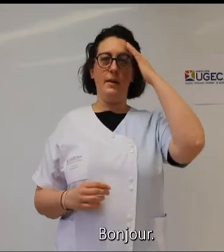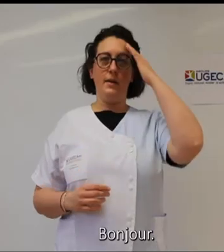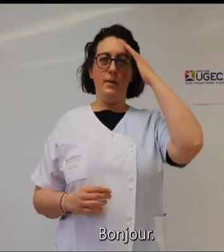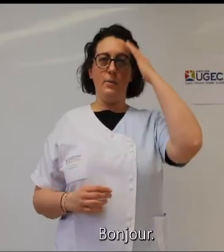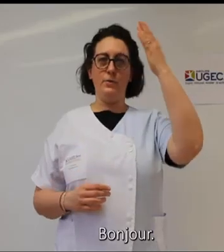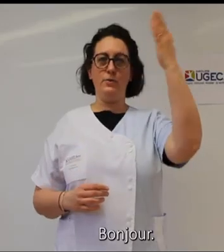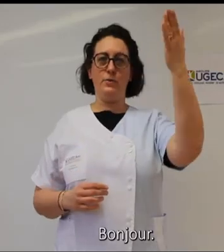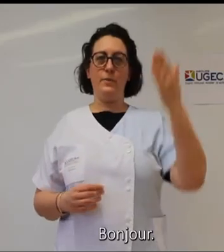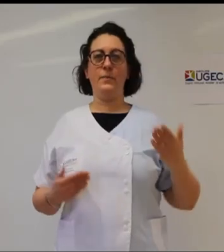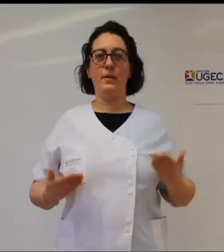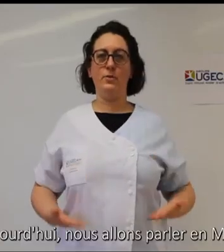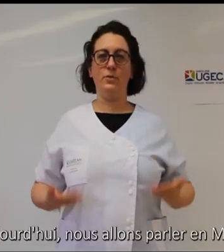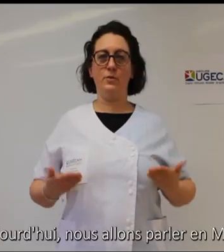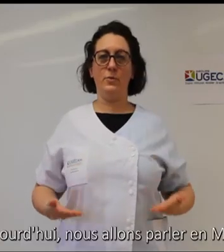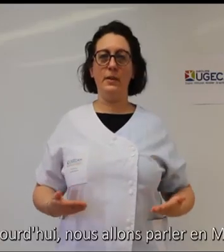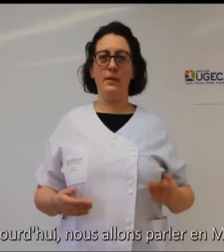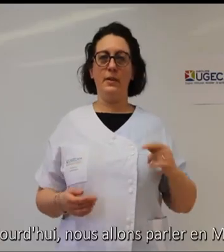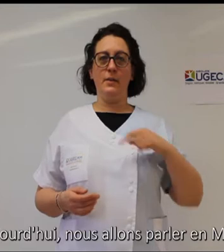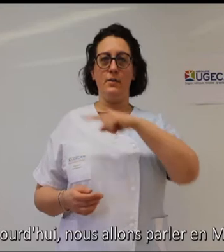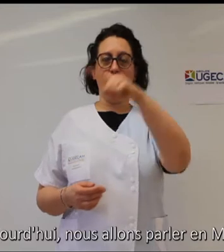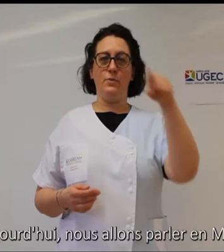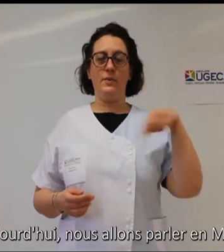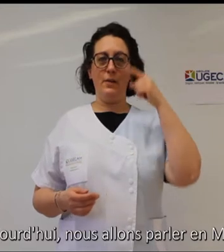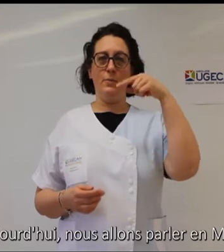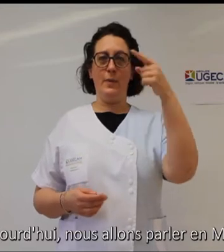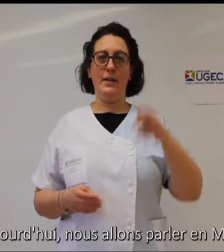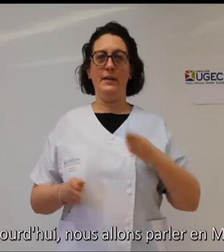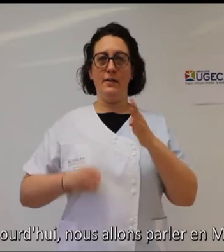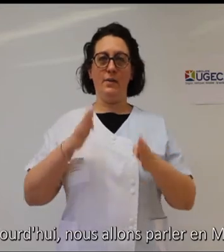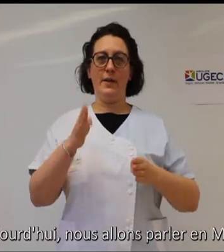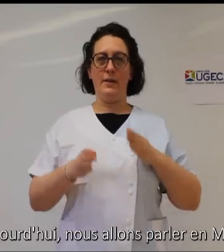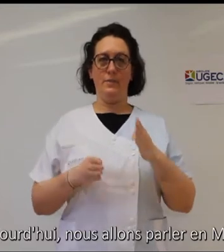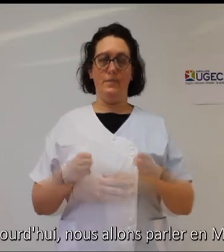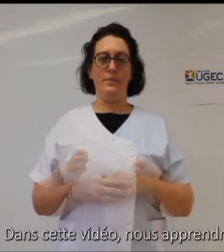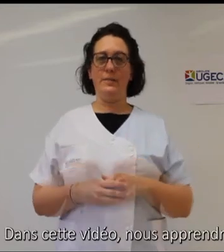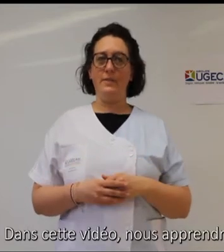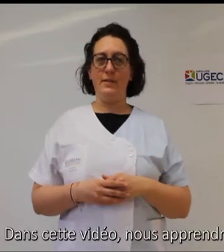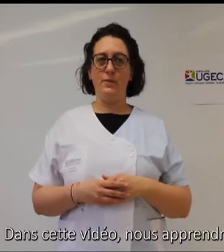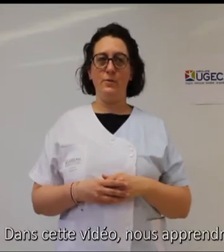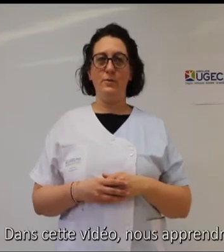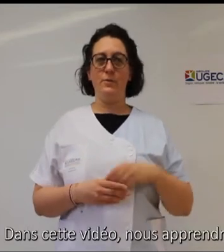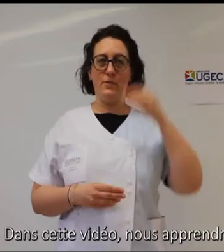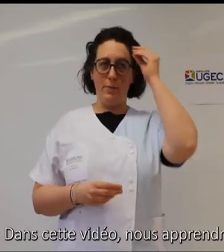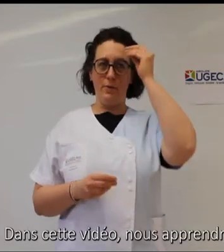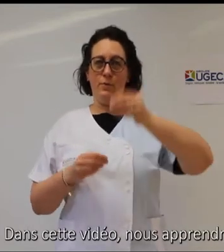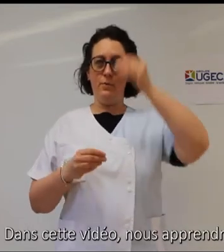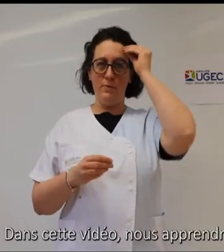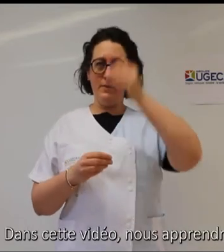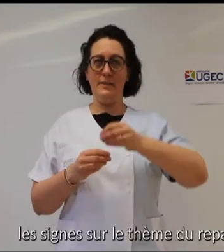Bonjour, aujourd'hui nous allons parler en Makaton. Dans cette vidéo, nous apprendrons des